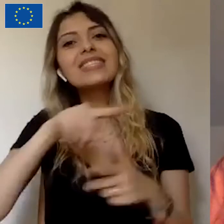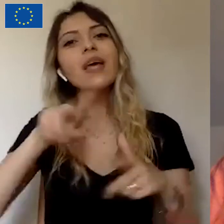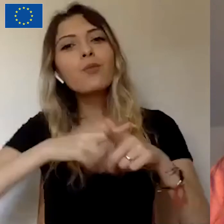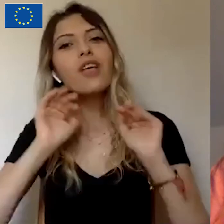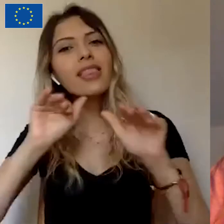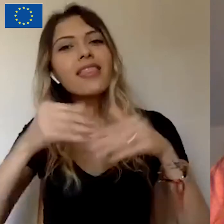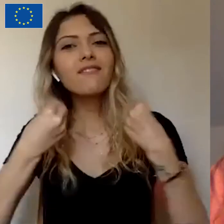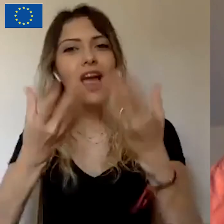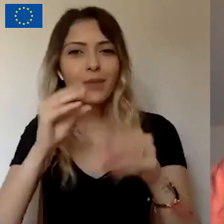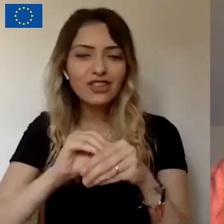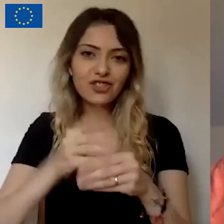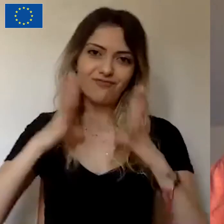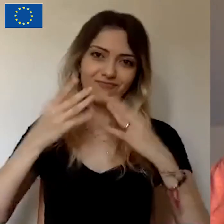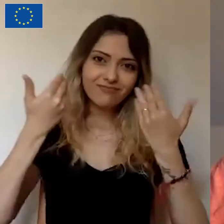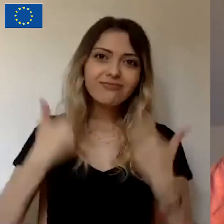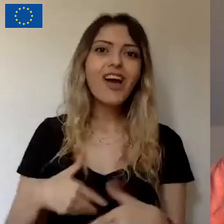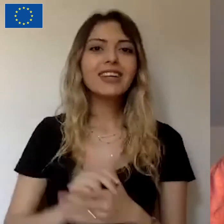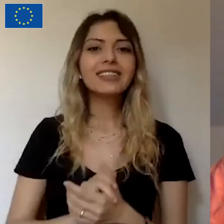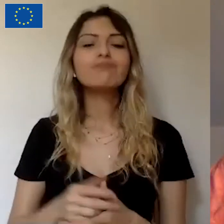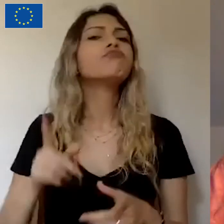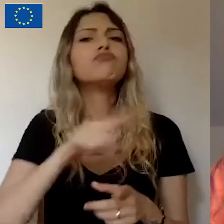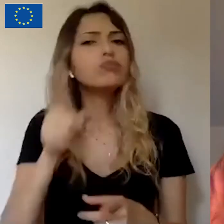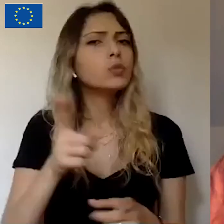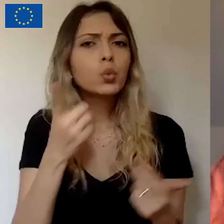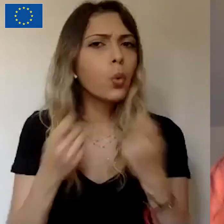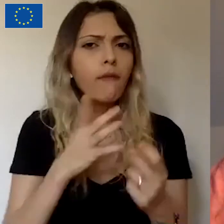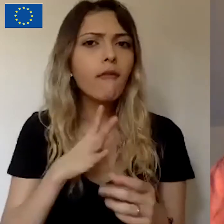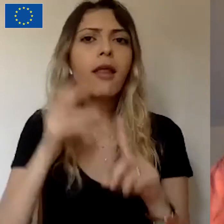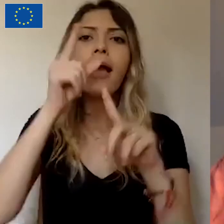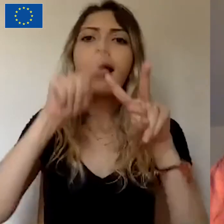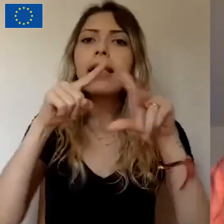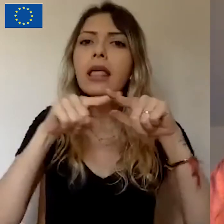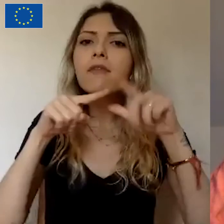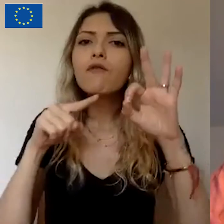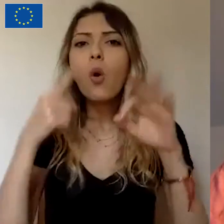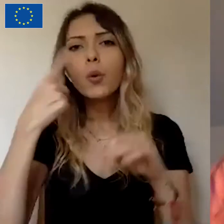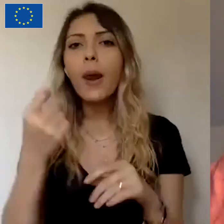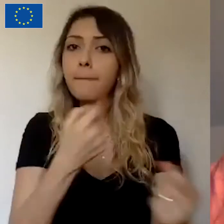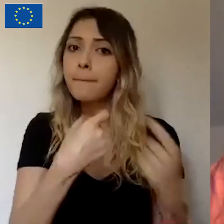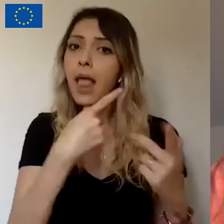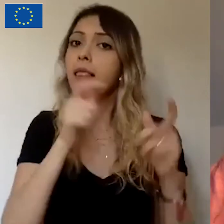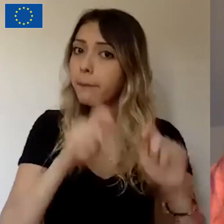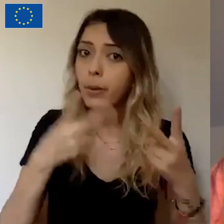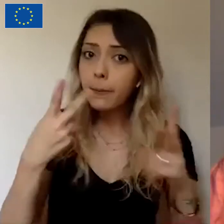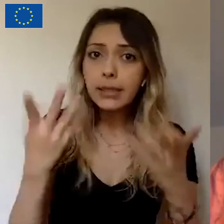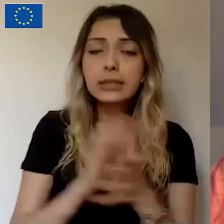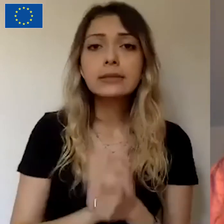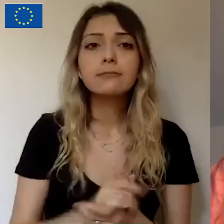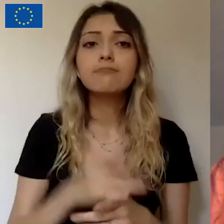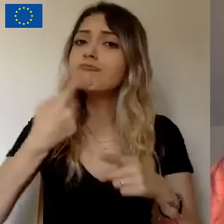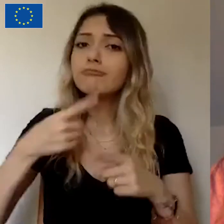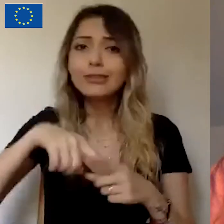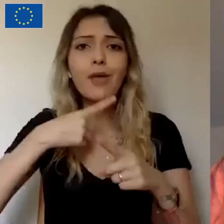sorunuzu bize hem infodan yazarak hem burada şimdi umarım güzel sorular gelir. Paylaşarak